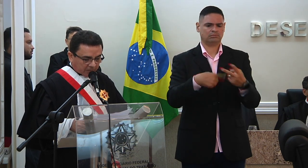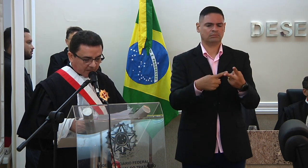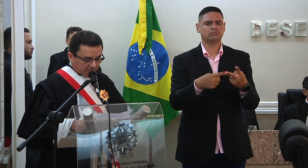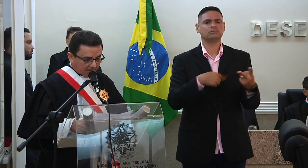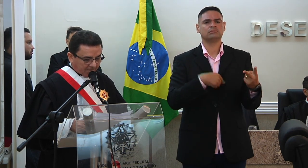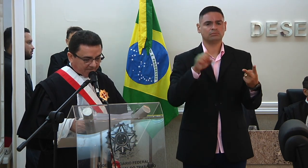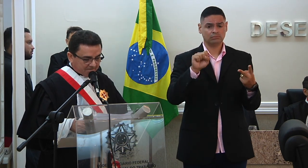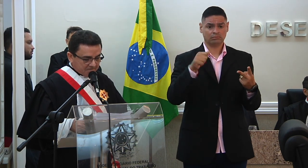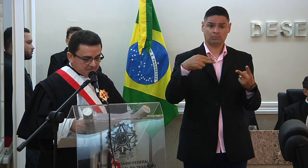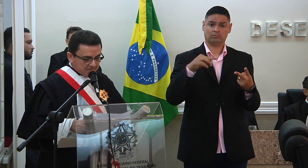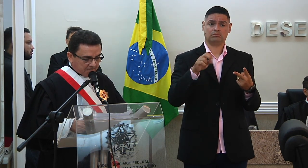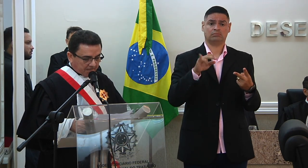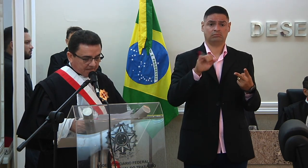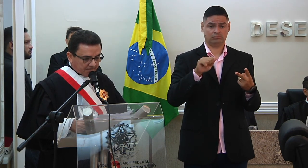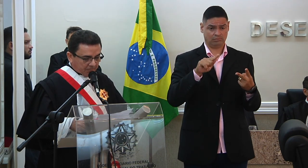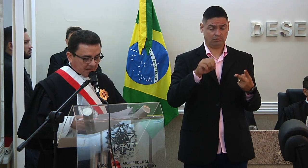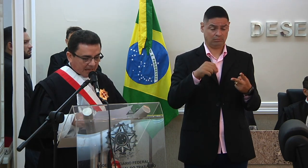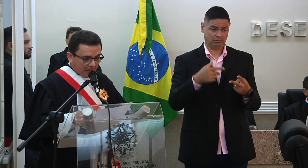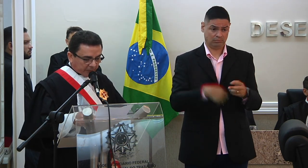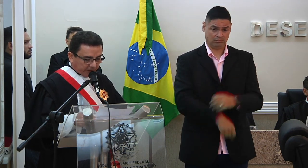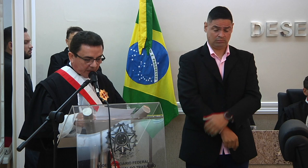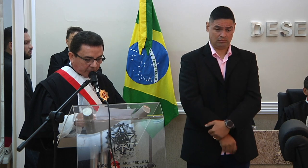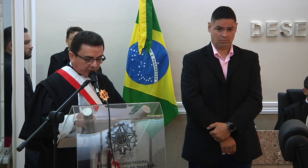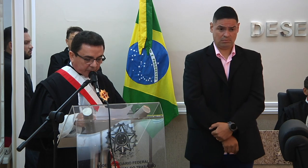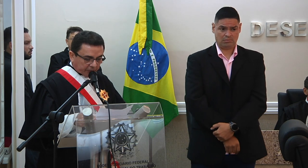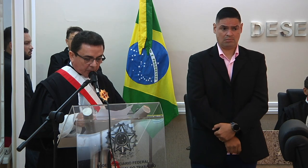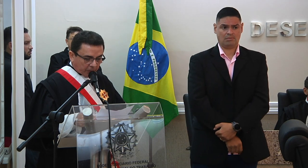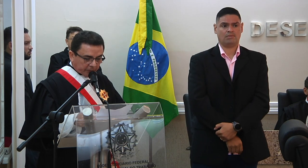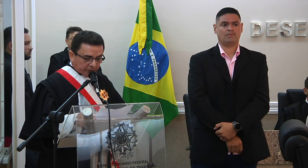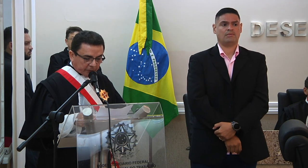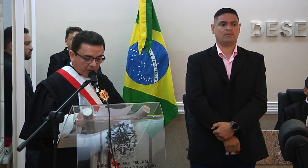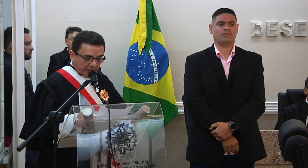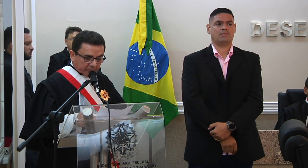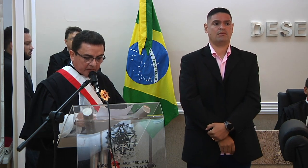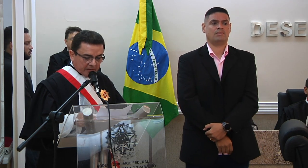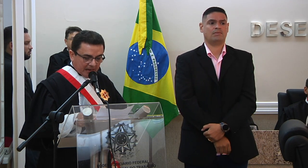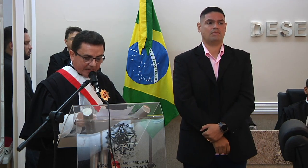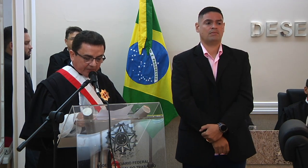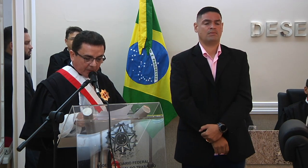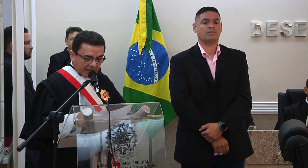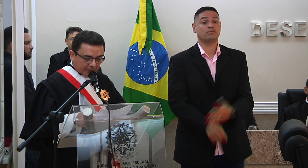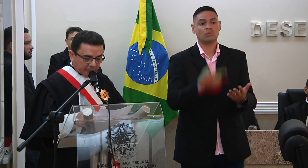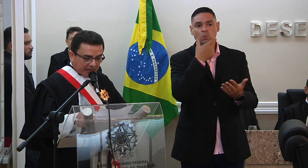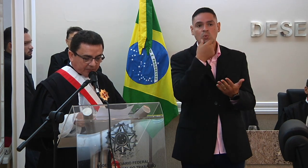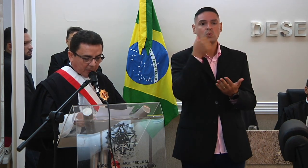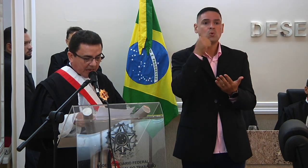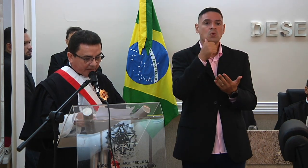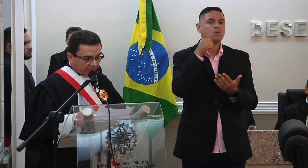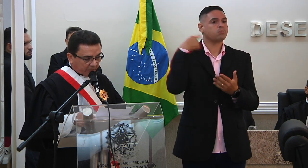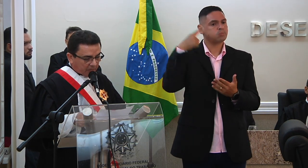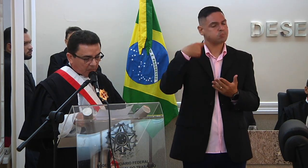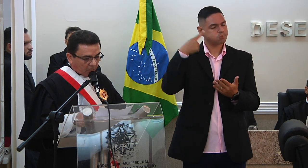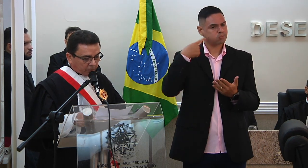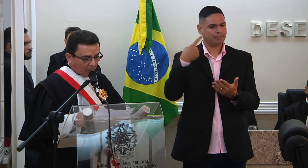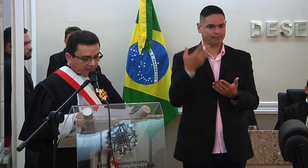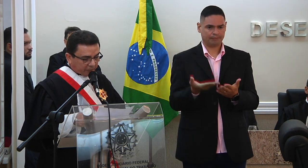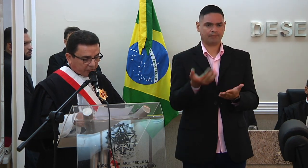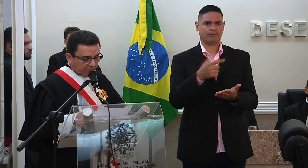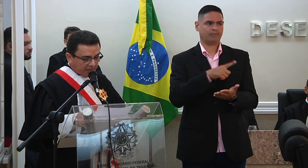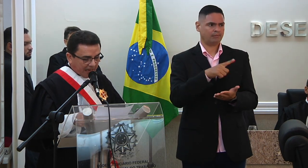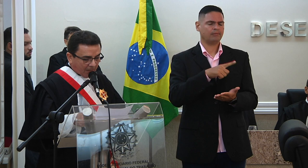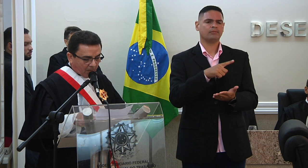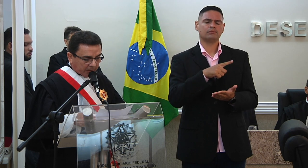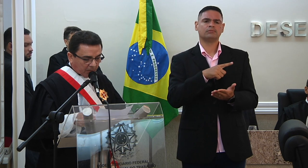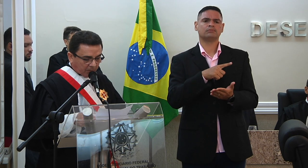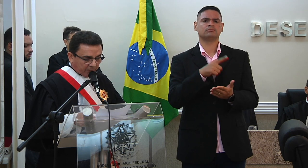Cisne frota aos excelentíssimos senhores e senhoras advogados e advogadas com os